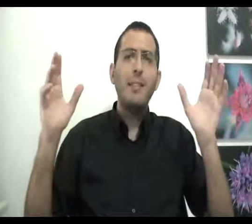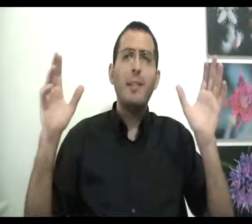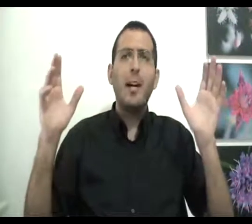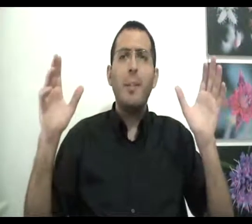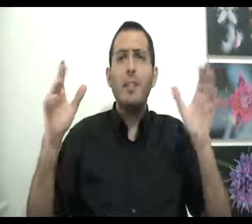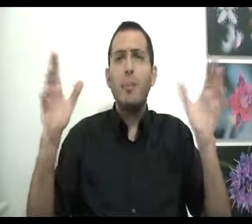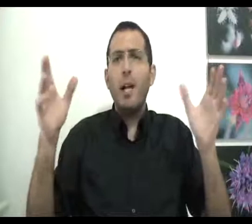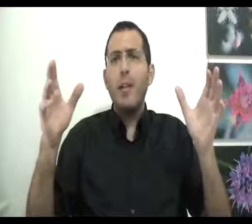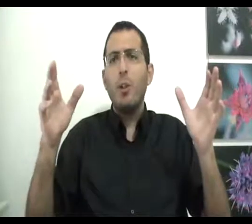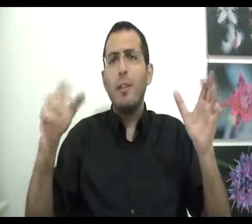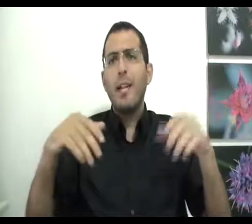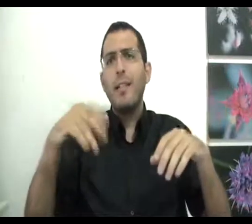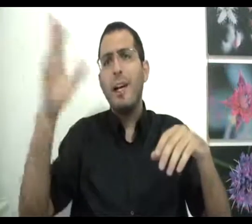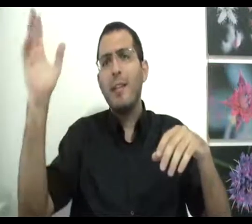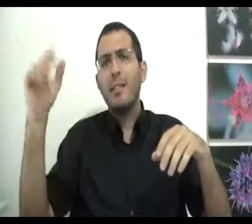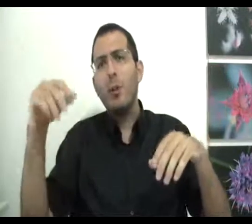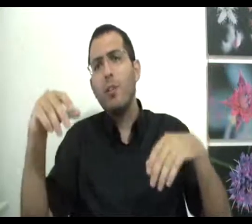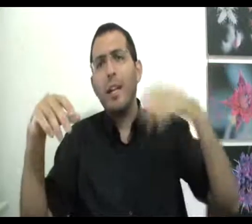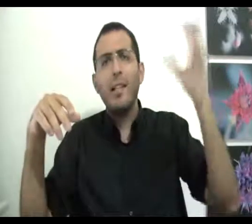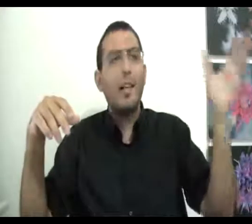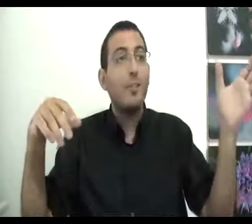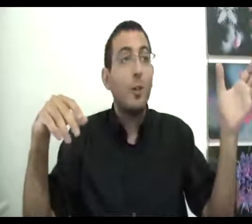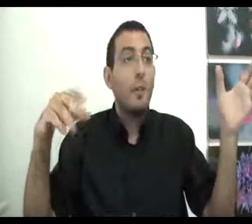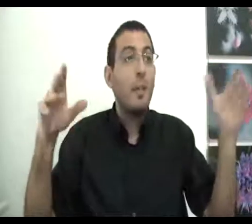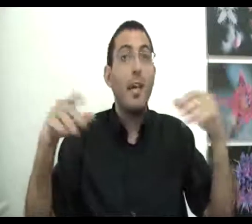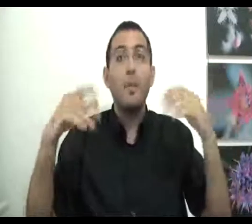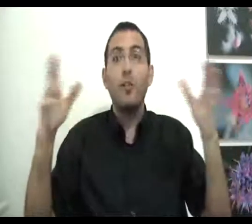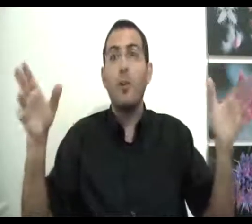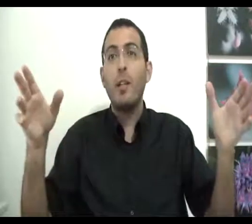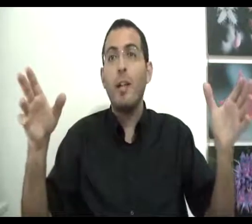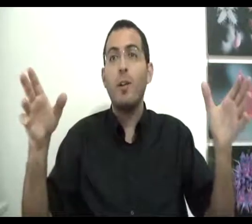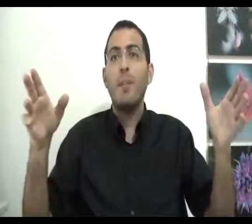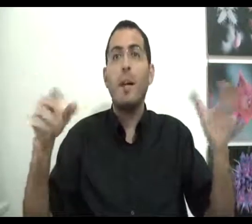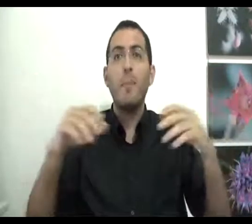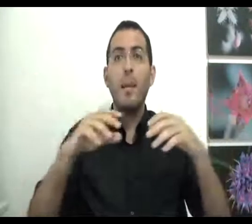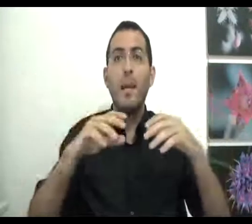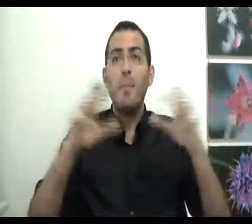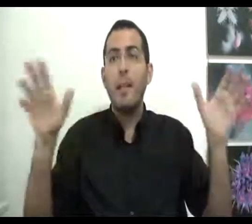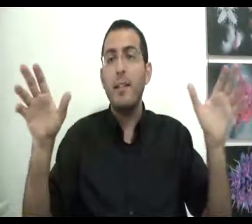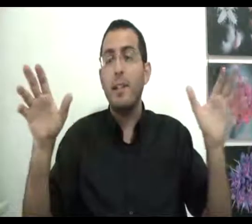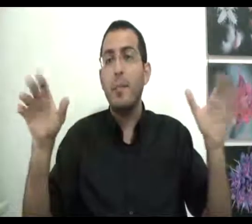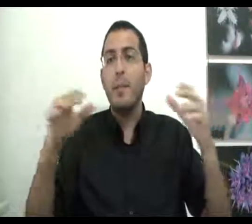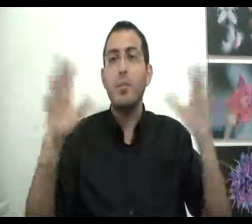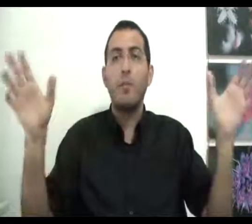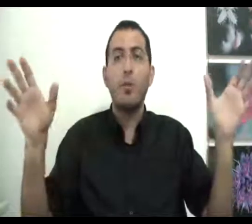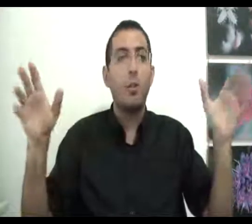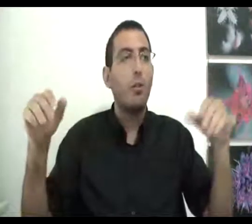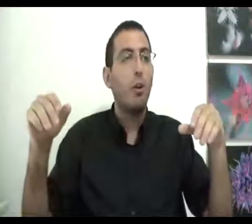סיפורי הגדות הגדה כזאת והגדה כזאת ובמקרה גם רוב ככל הגדות נגמרים בהפי אנדינג, בסוף טוב, הכל טוב